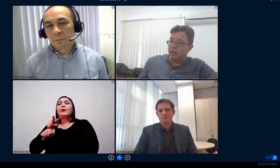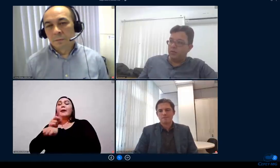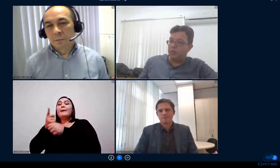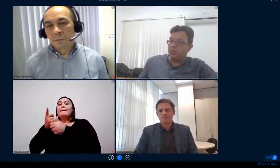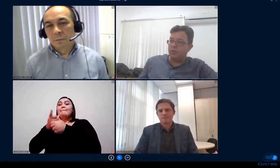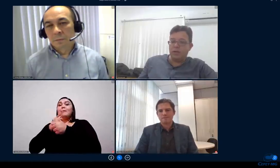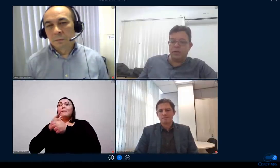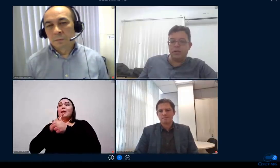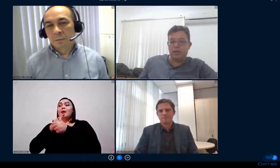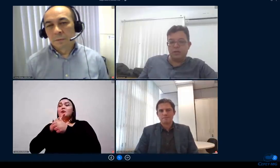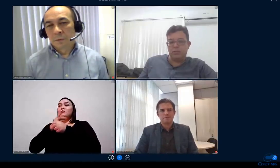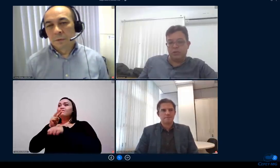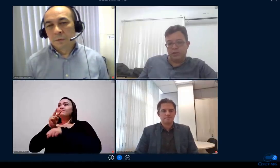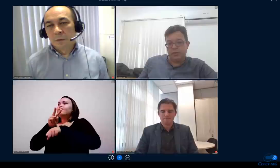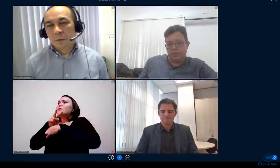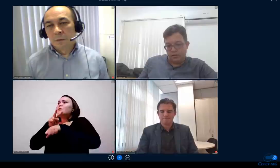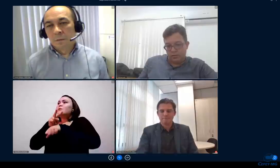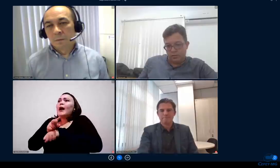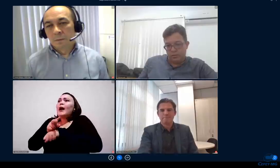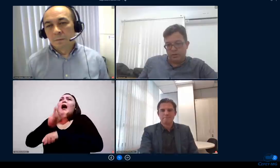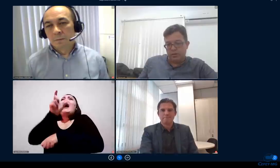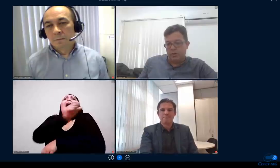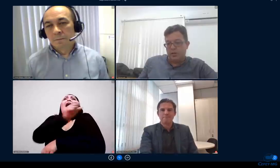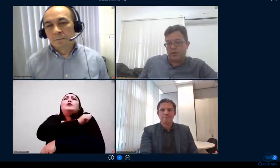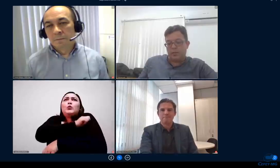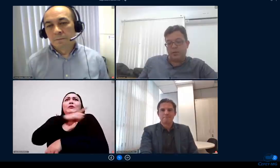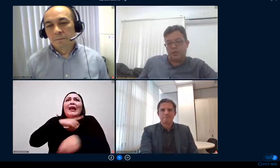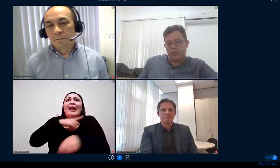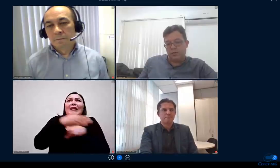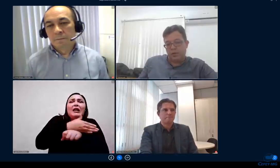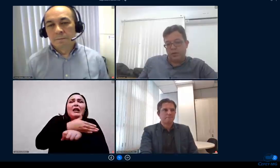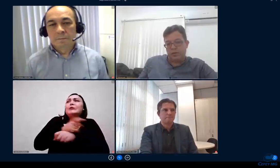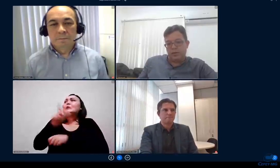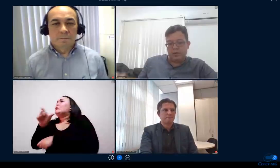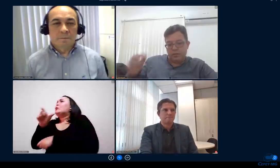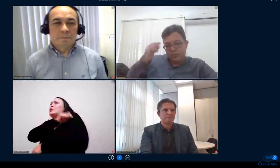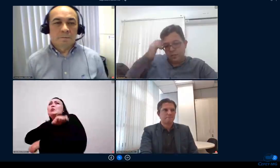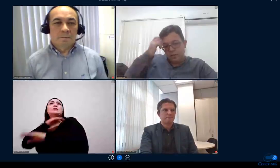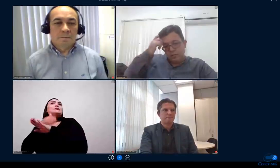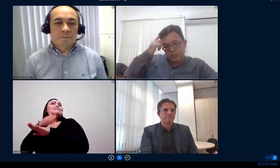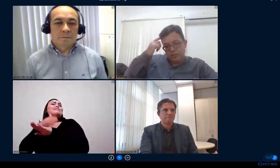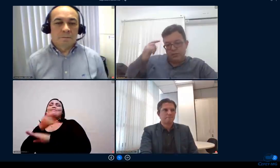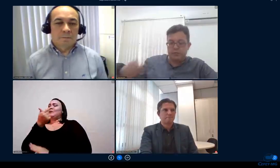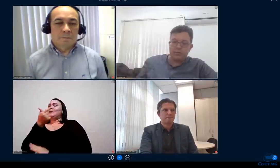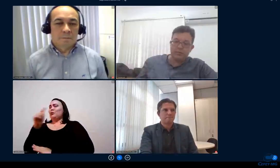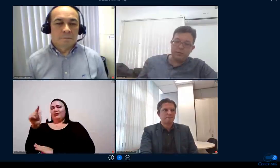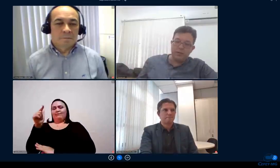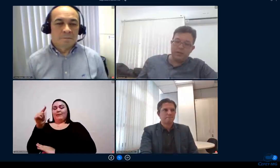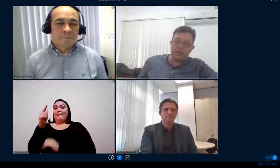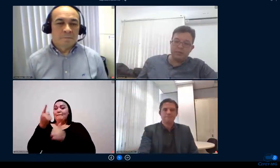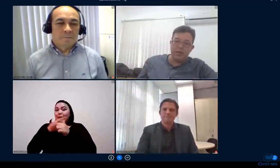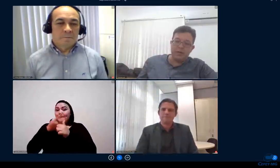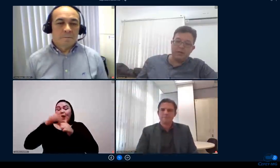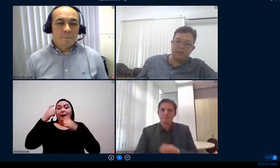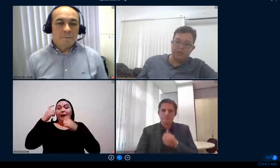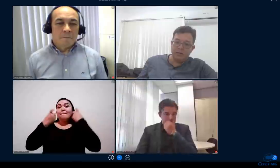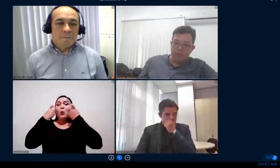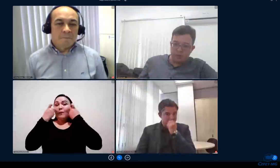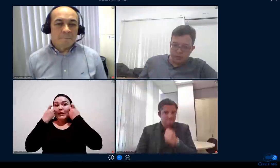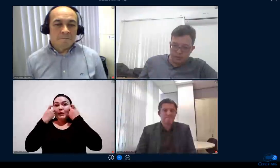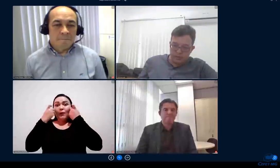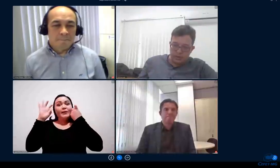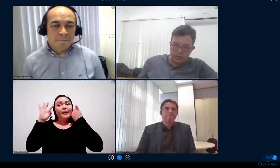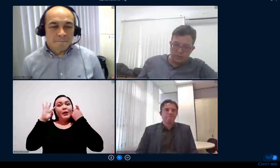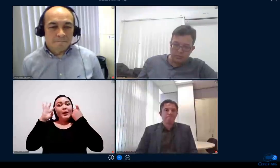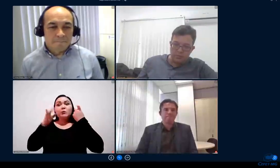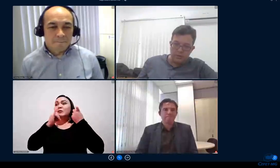tinha acesso e aquele que não tinha acesso né até para resolver o problema da entrega de máquinas e